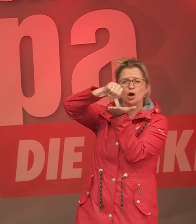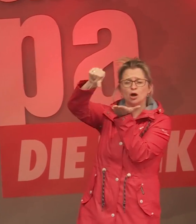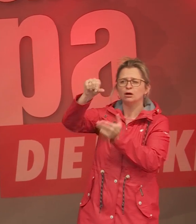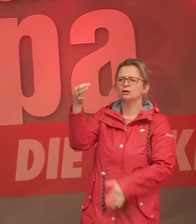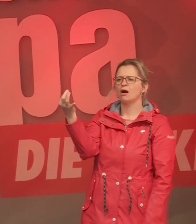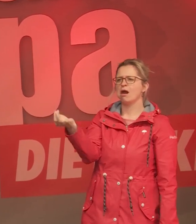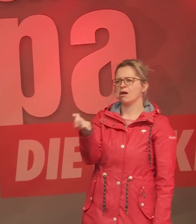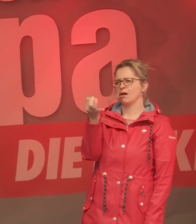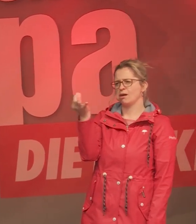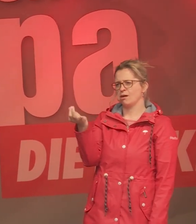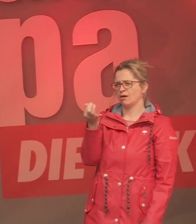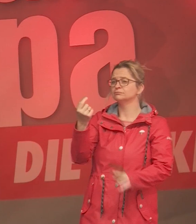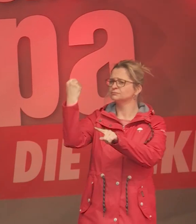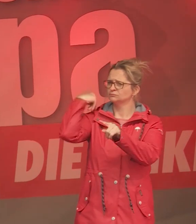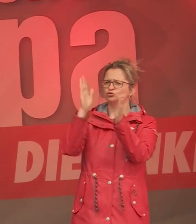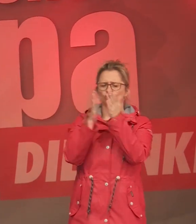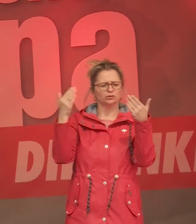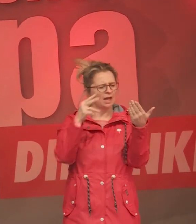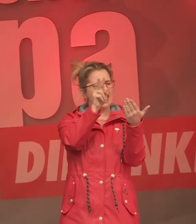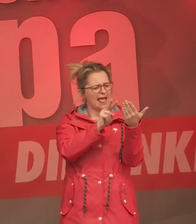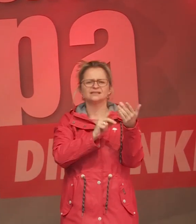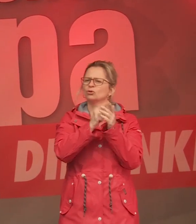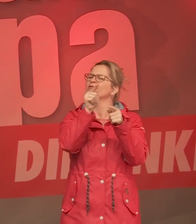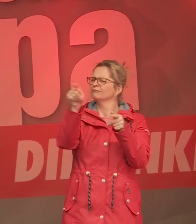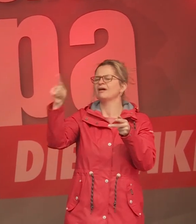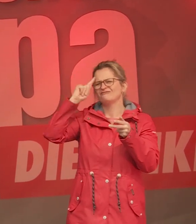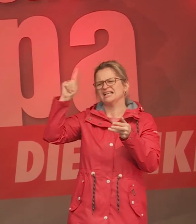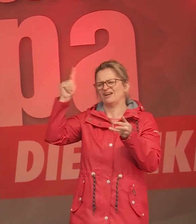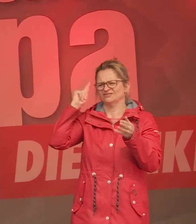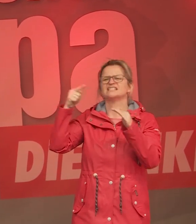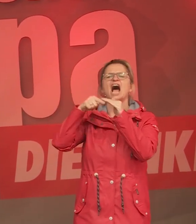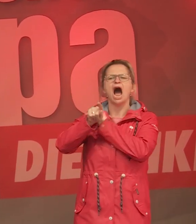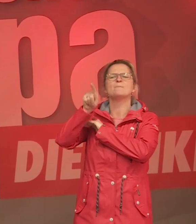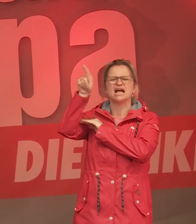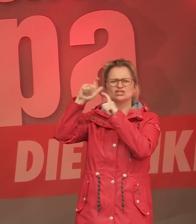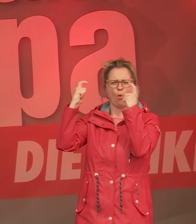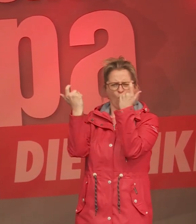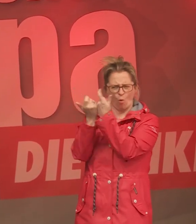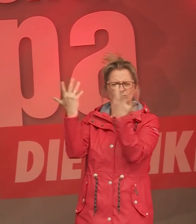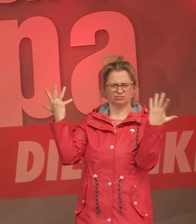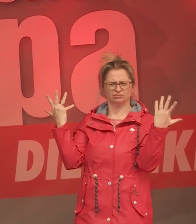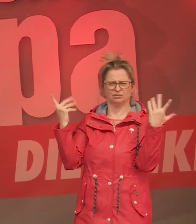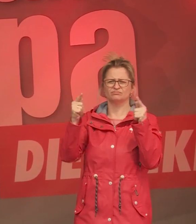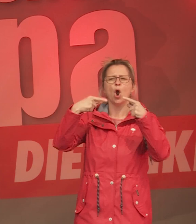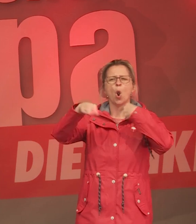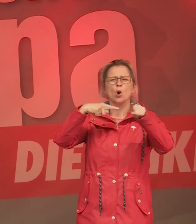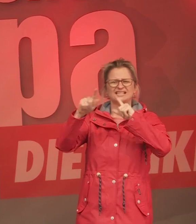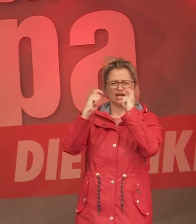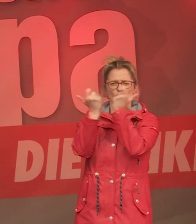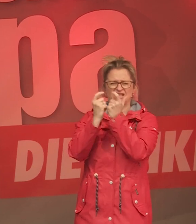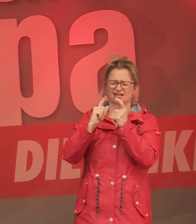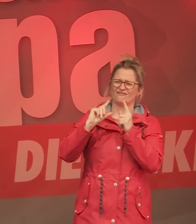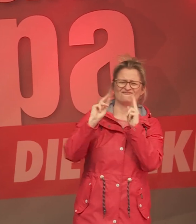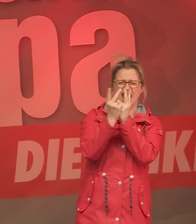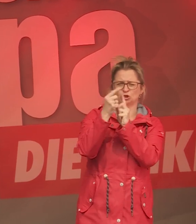Ich habe jetzt gelesen, oder man weiß es ja, dass Amazon, weltgrößter Logistikkonzern,